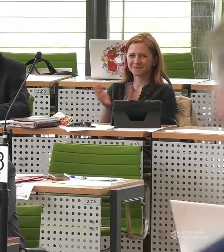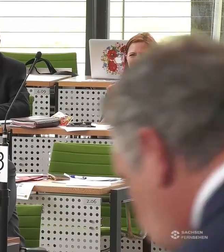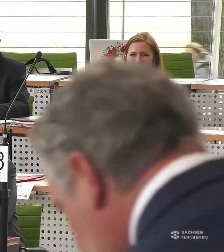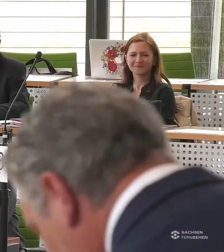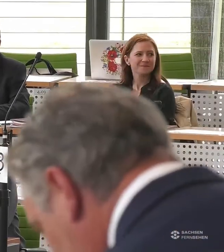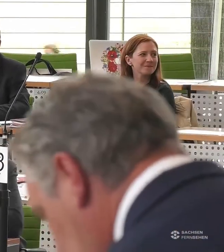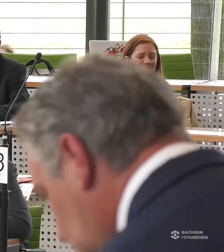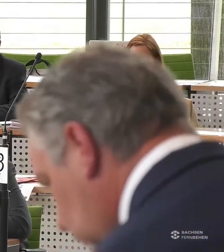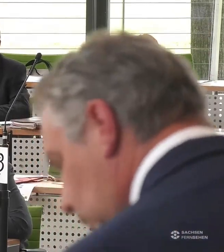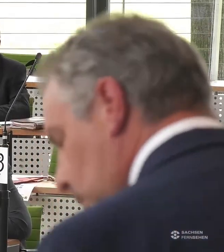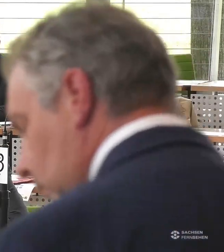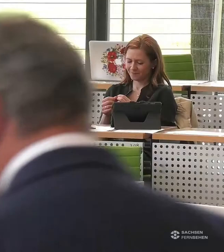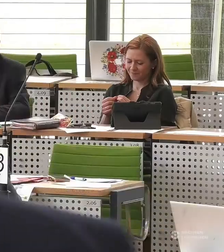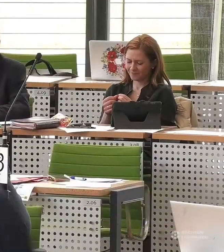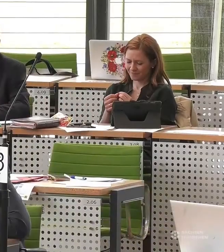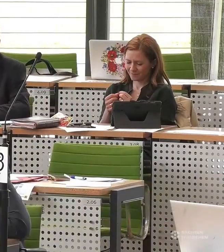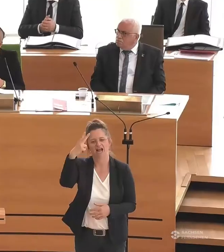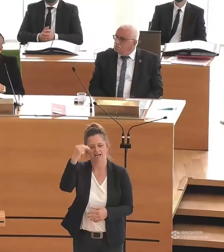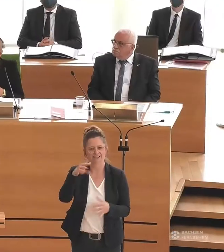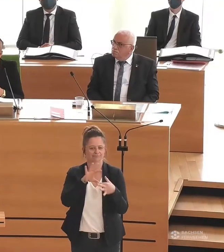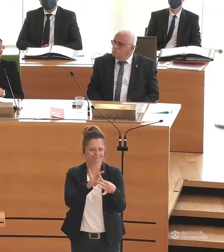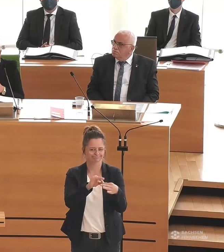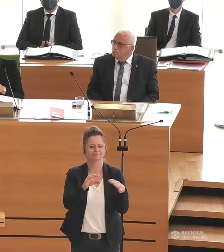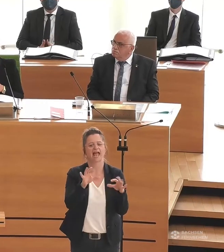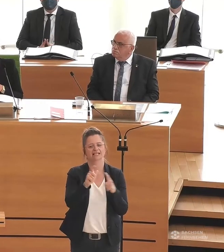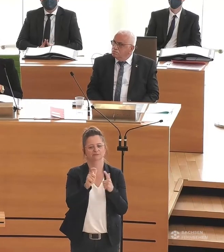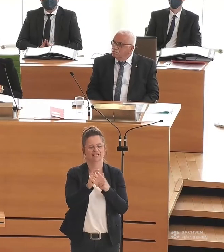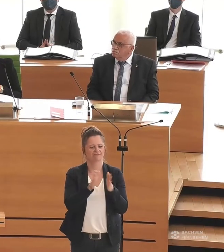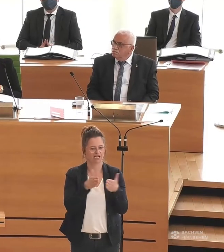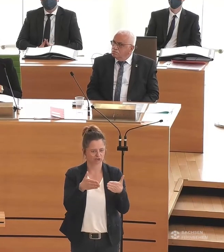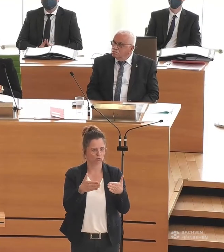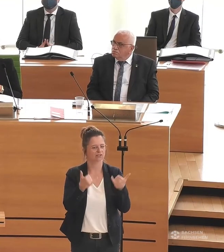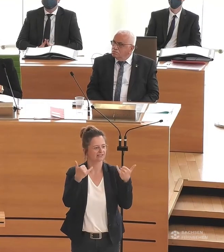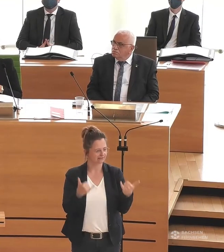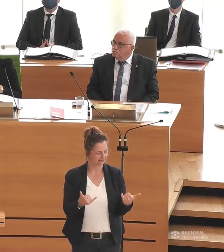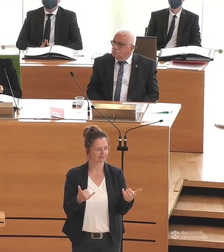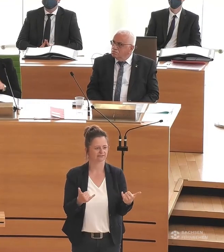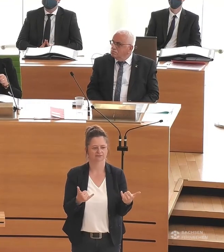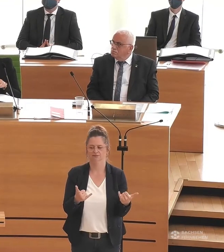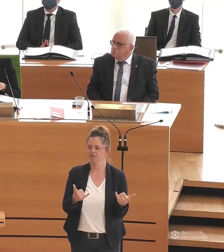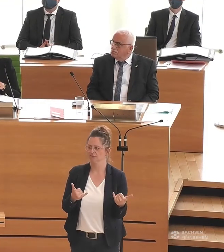Das war Hanka Klise für die SPD-Fraktion. Wir würden jetzt in...